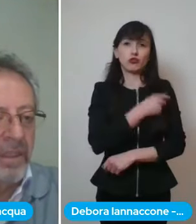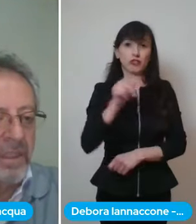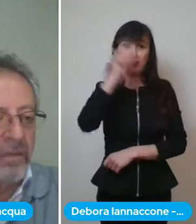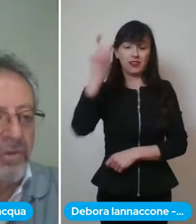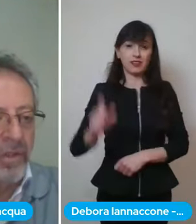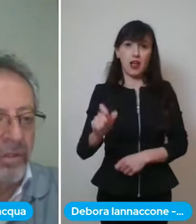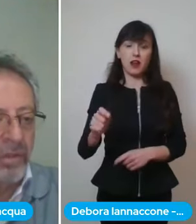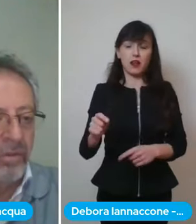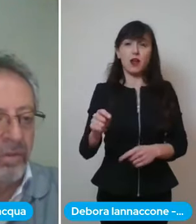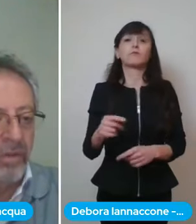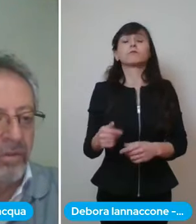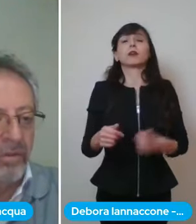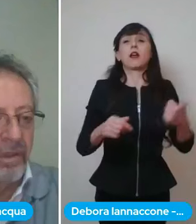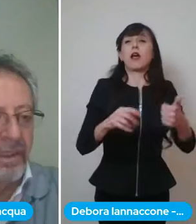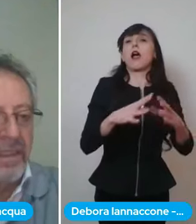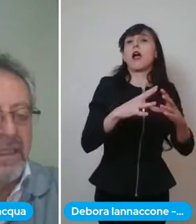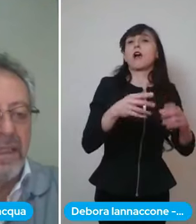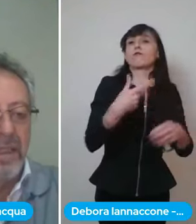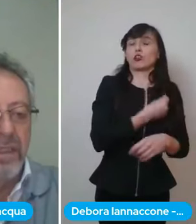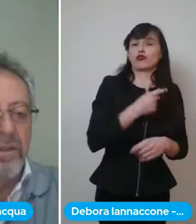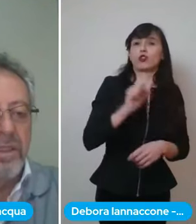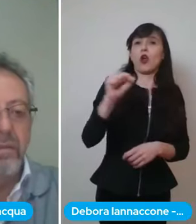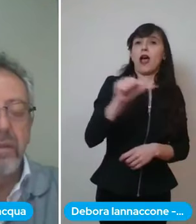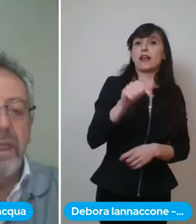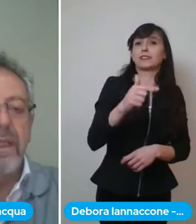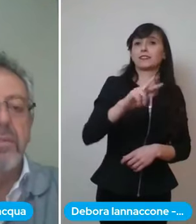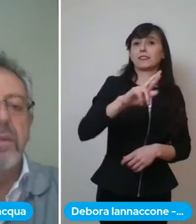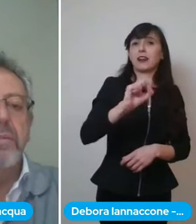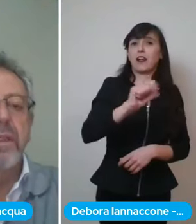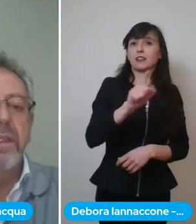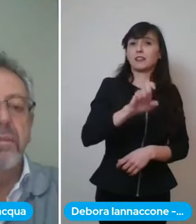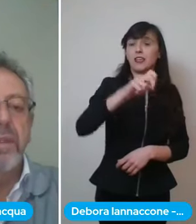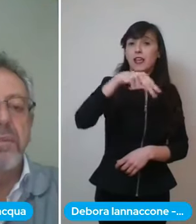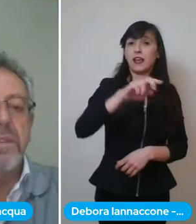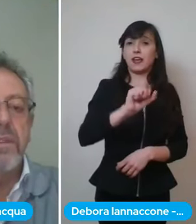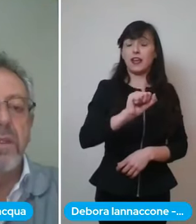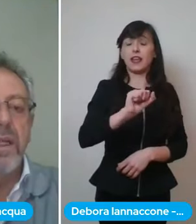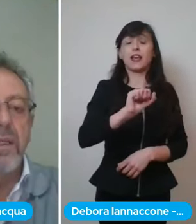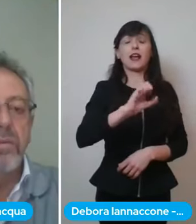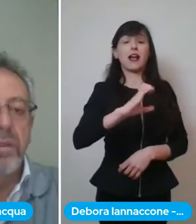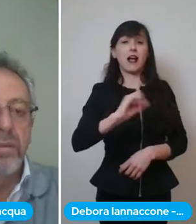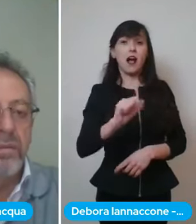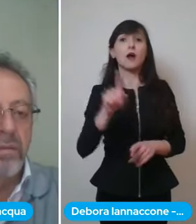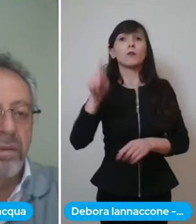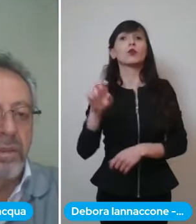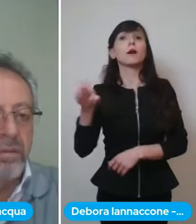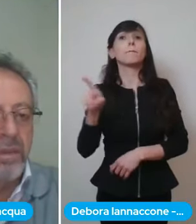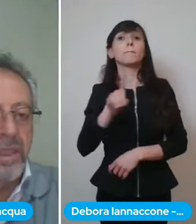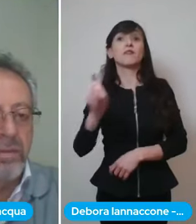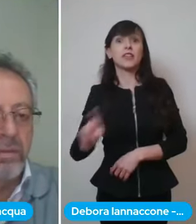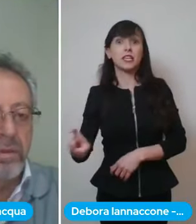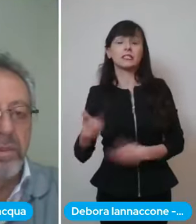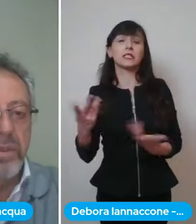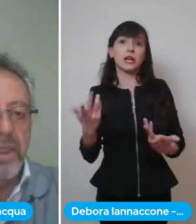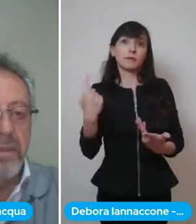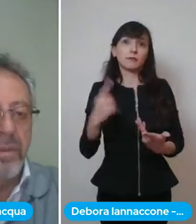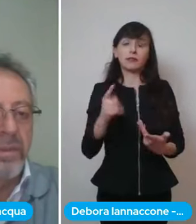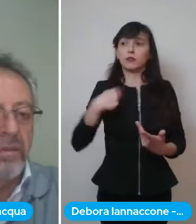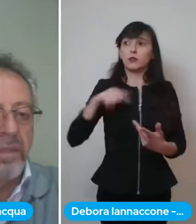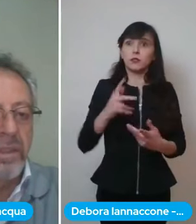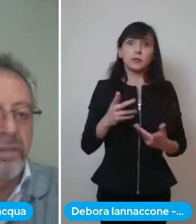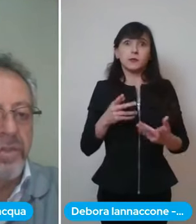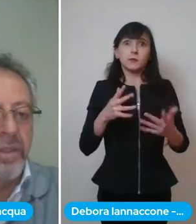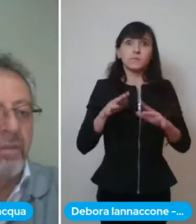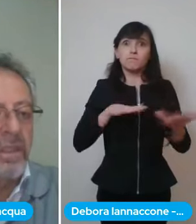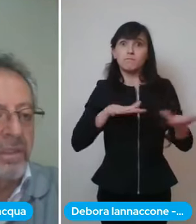quindi veramente stiamo facendo i conti con le dose contate proprio perché dobbiamo assicurare a tutti coloro che sono stati sottoposti alla